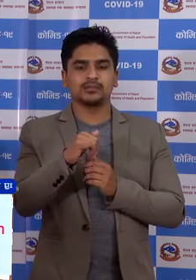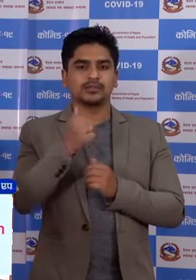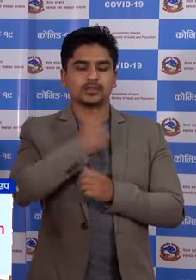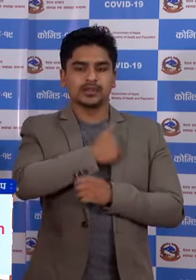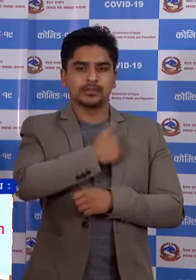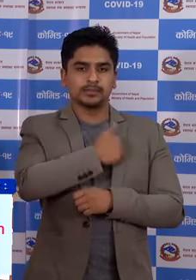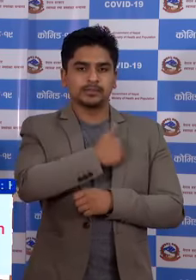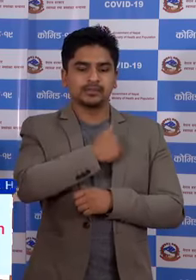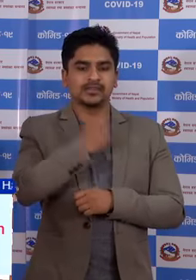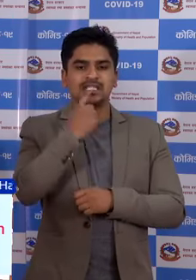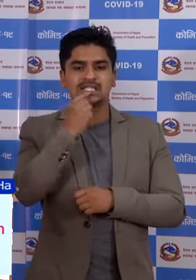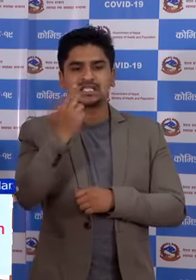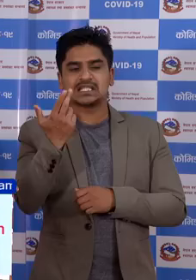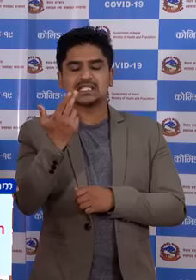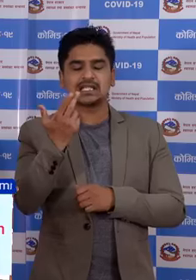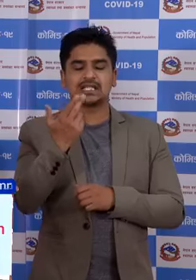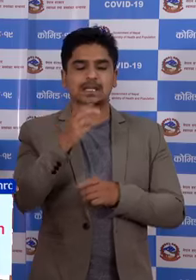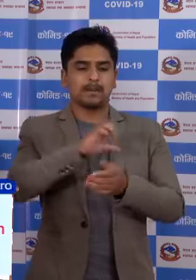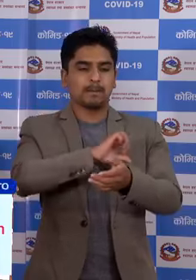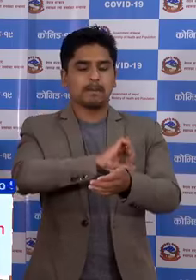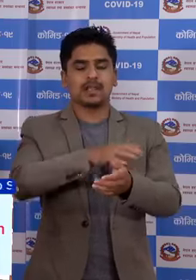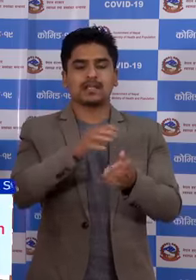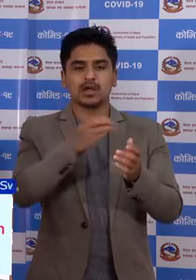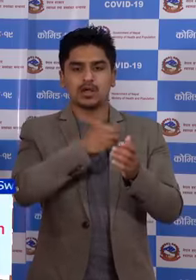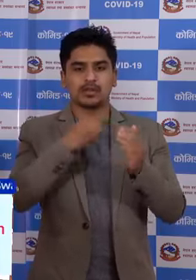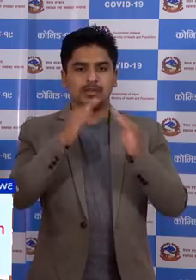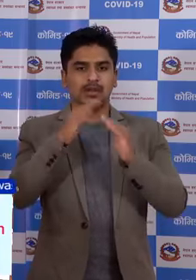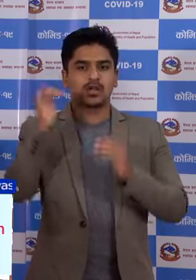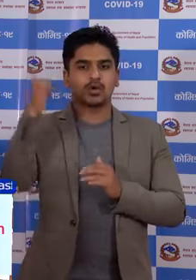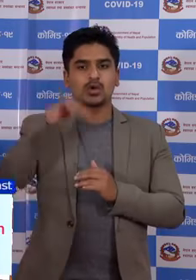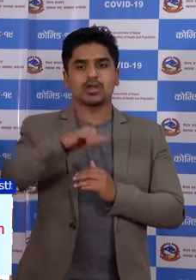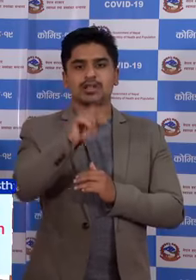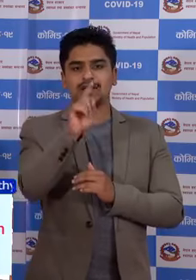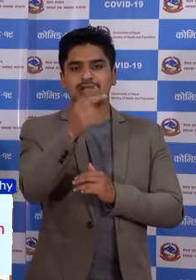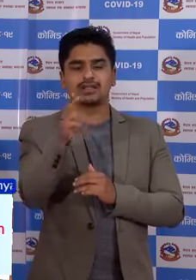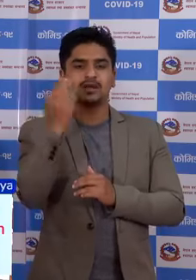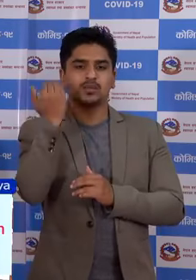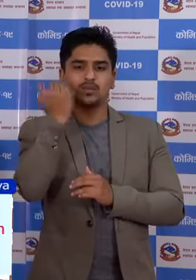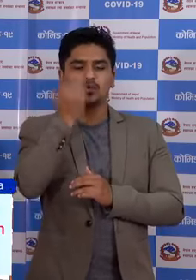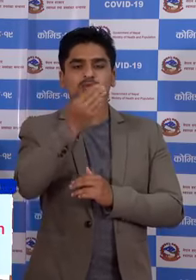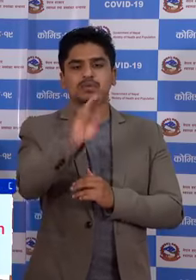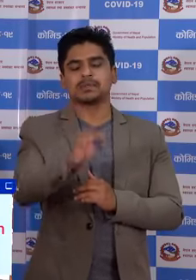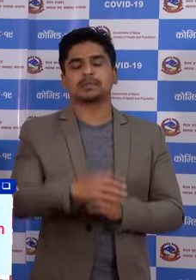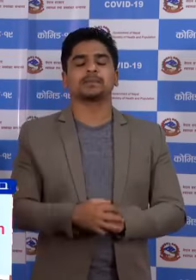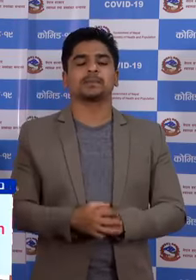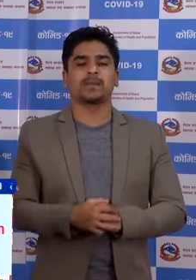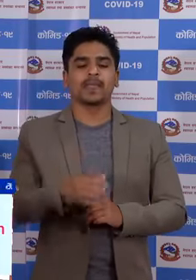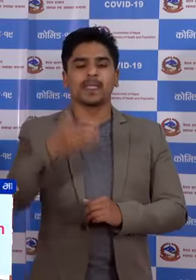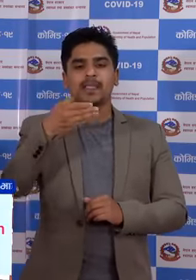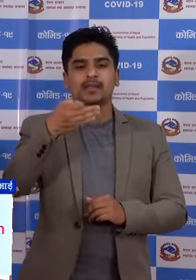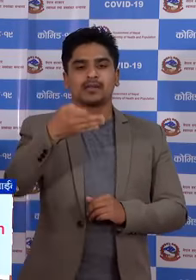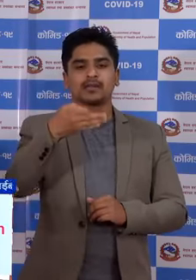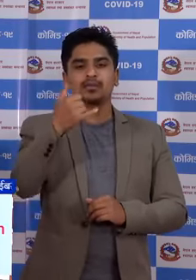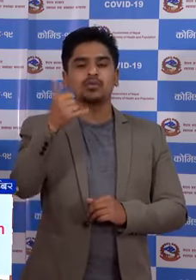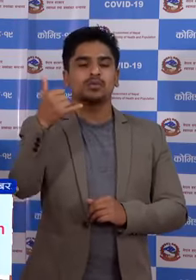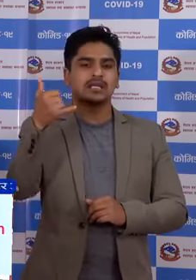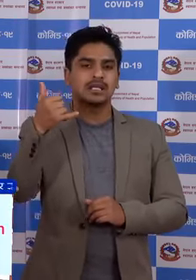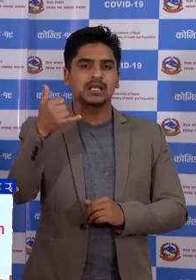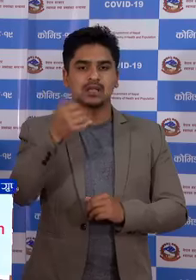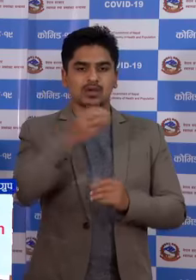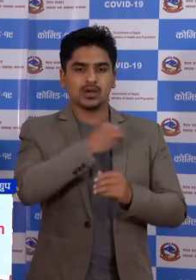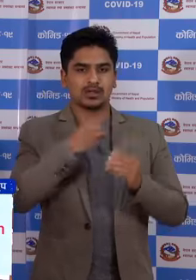सेती प्रादेशिक अस्पताल में डड़ेल दुराको एक जना पूरुस उन्होंचा धूली खेल अस्पताल